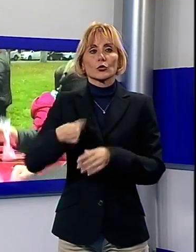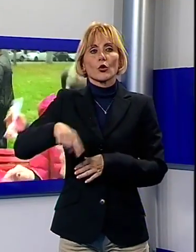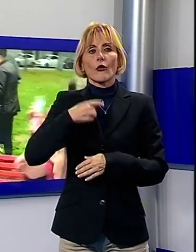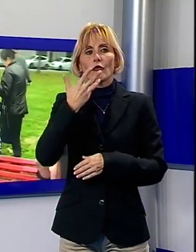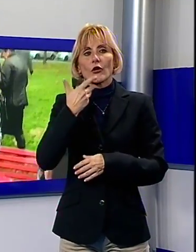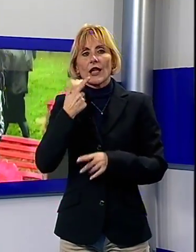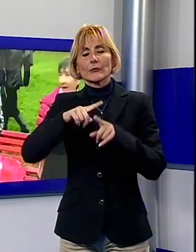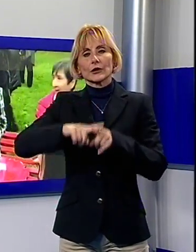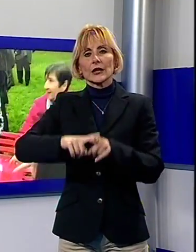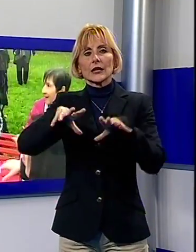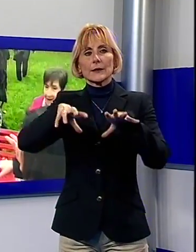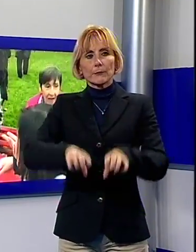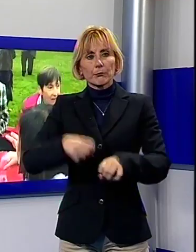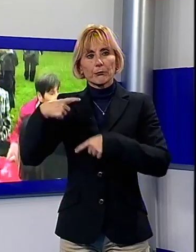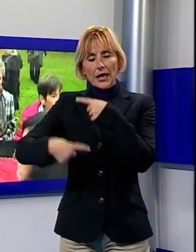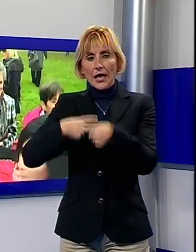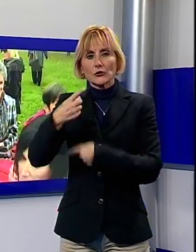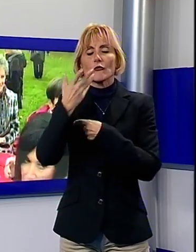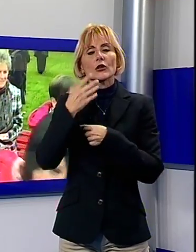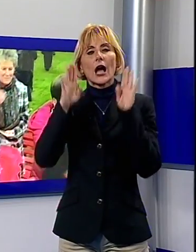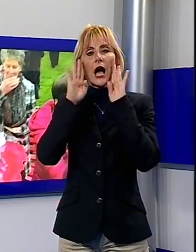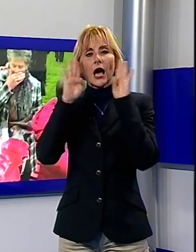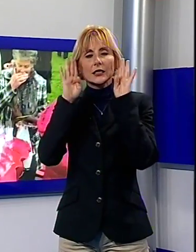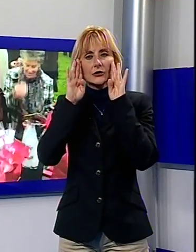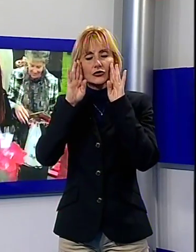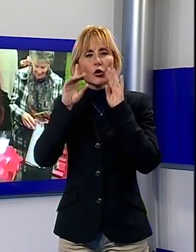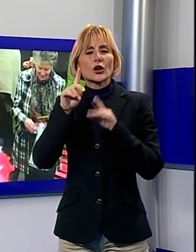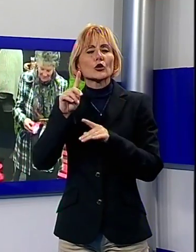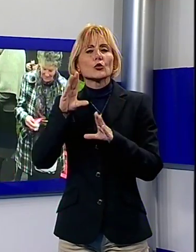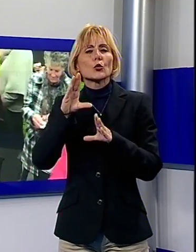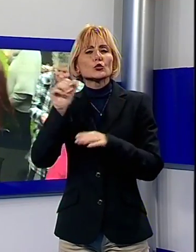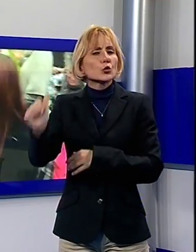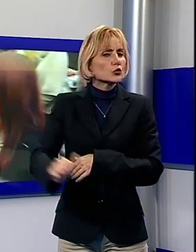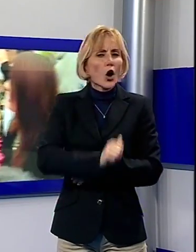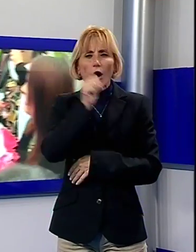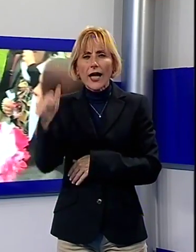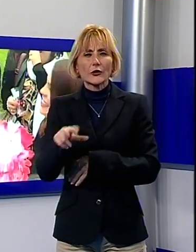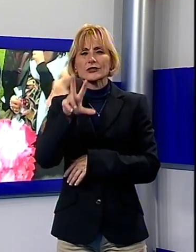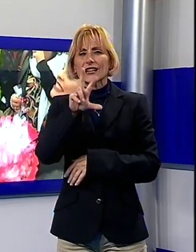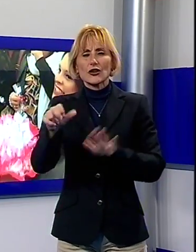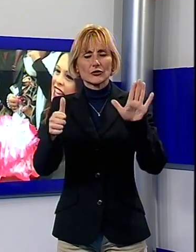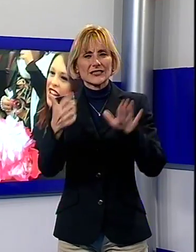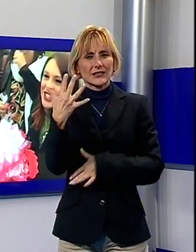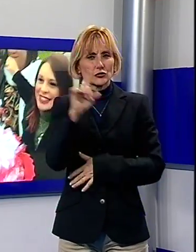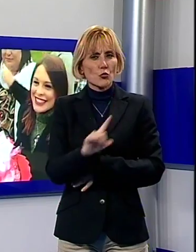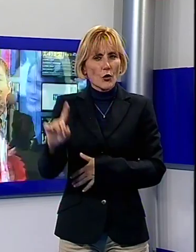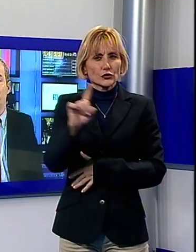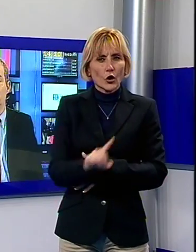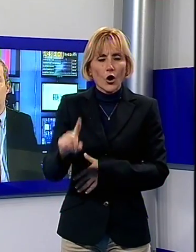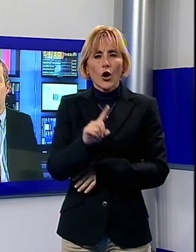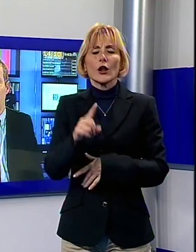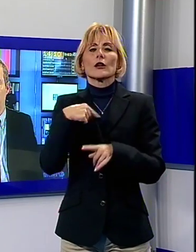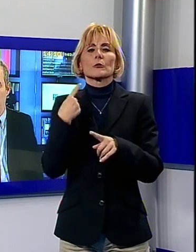impegno costante per tenere alta l'attenzione 360 giorni l'anno anche nei confronti di altre forme di violenza non